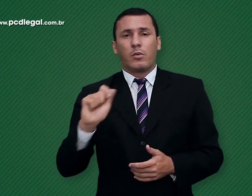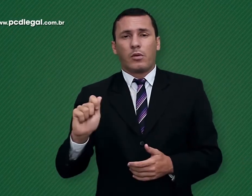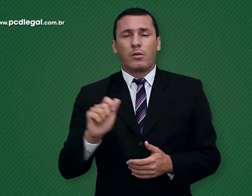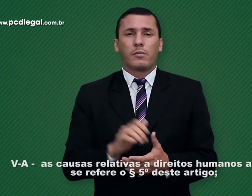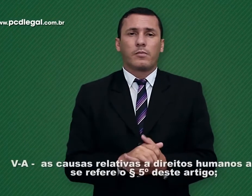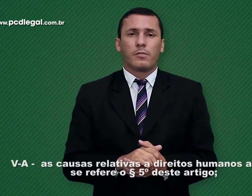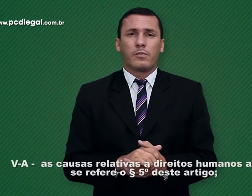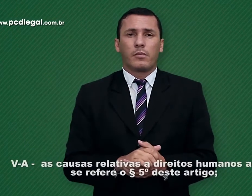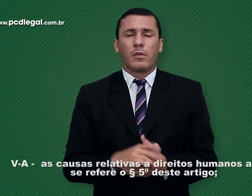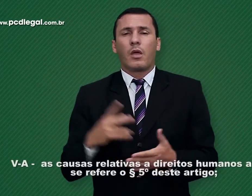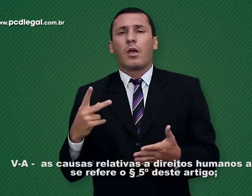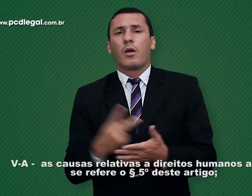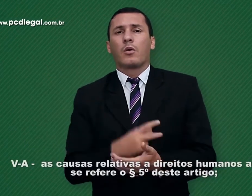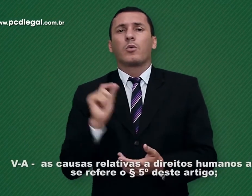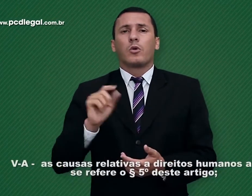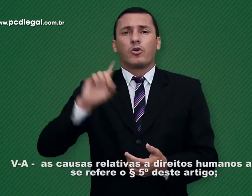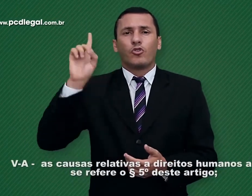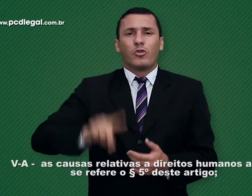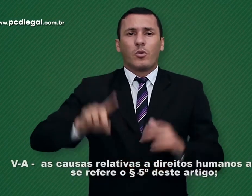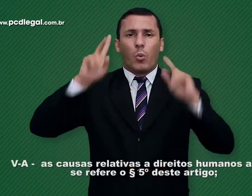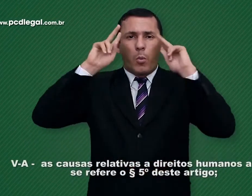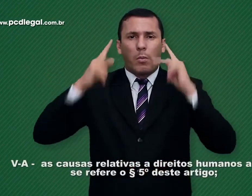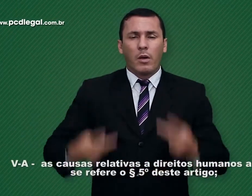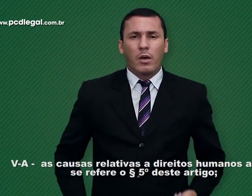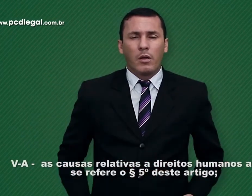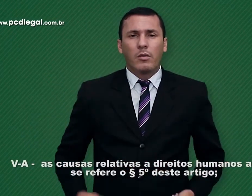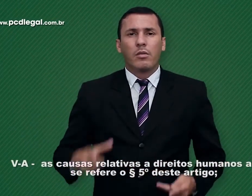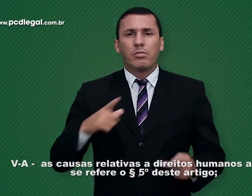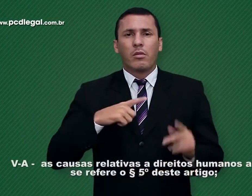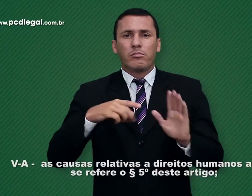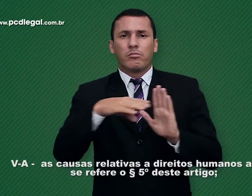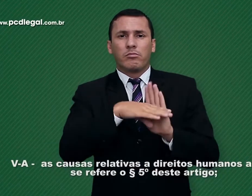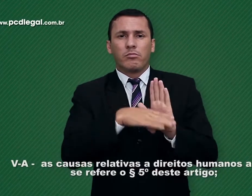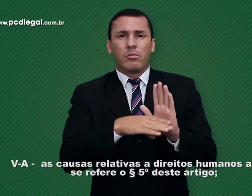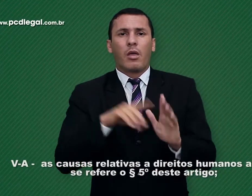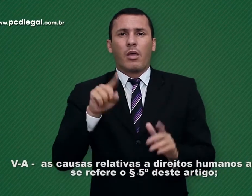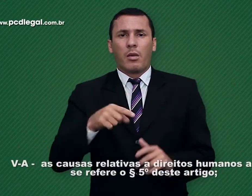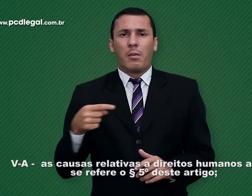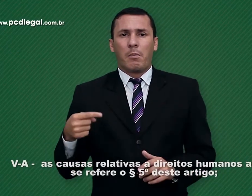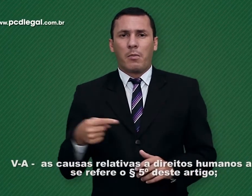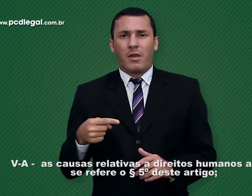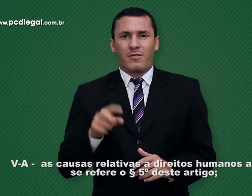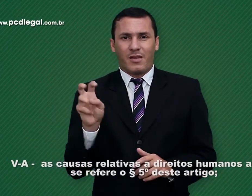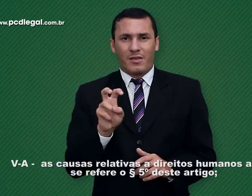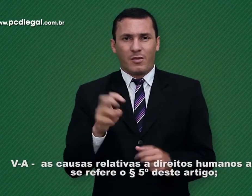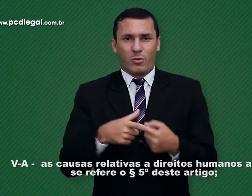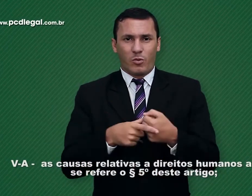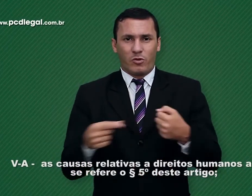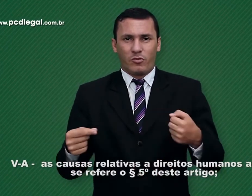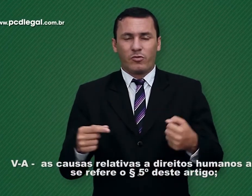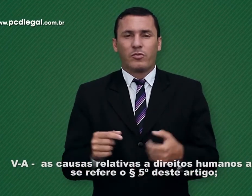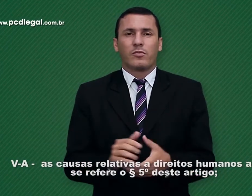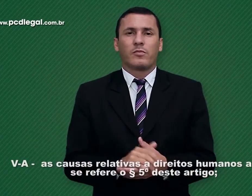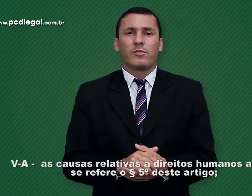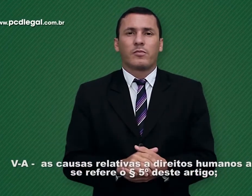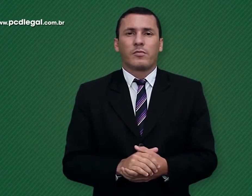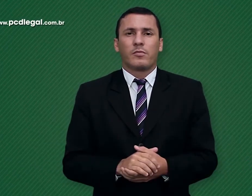5a. As causas relativas a direitos humanos a que se refere o parágrafo 5º deste artigo.